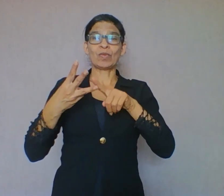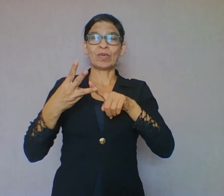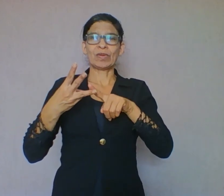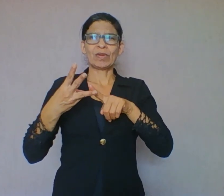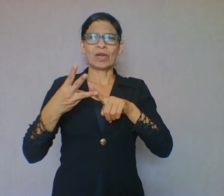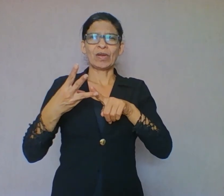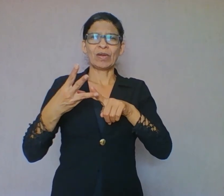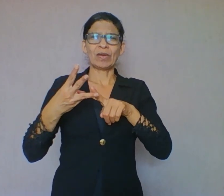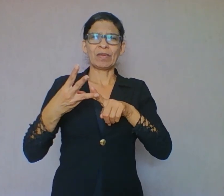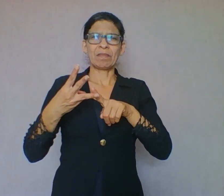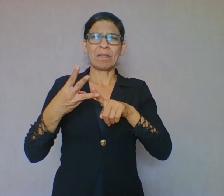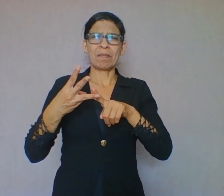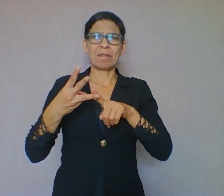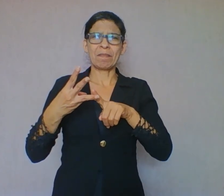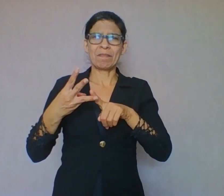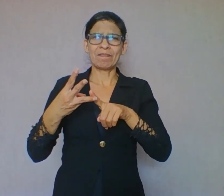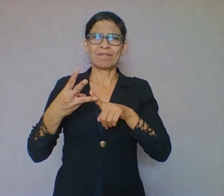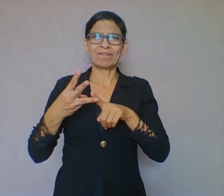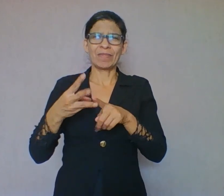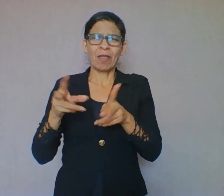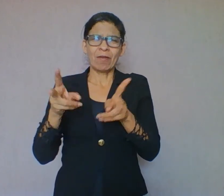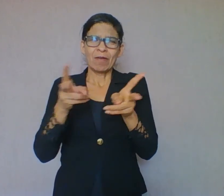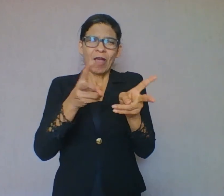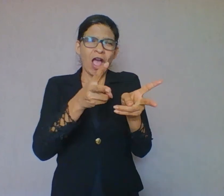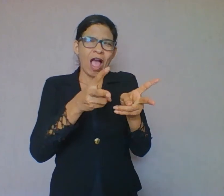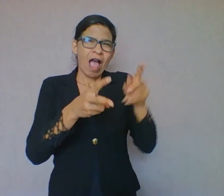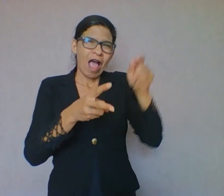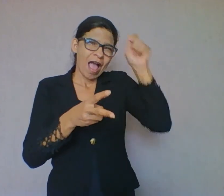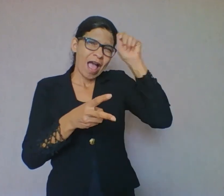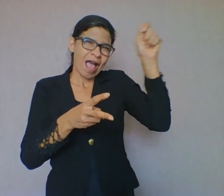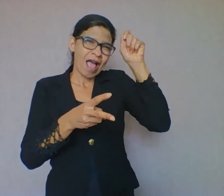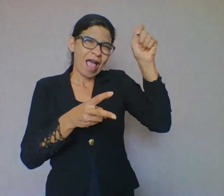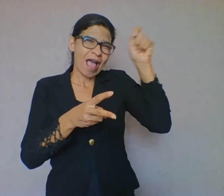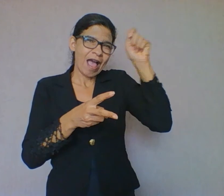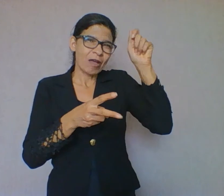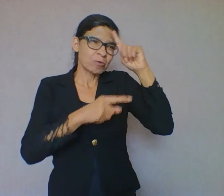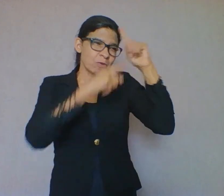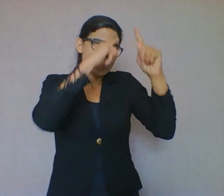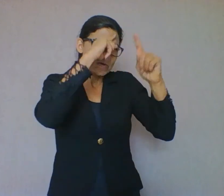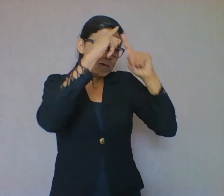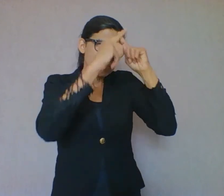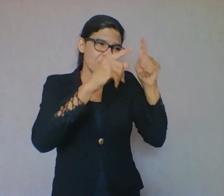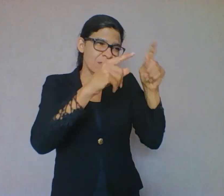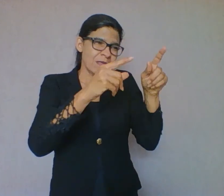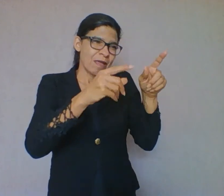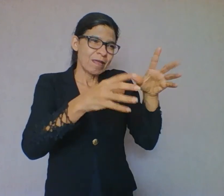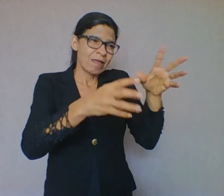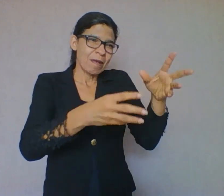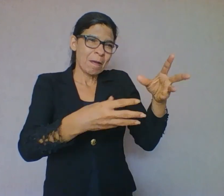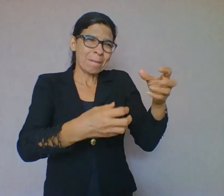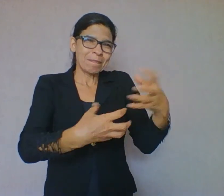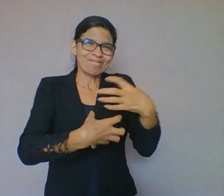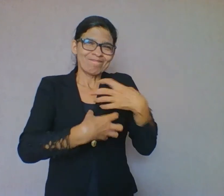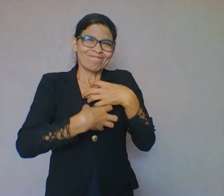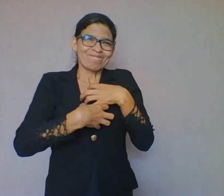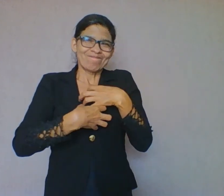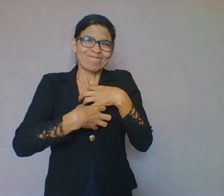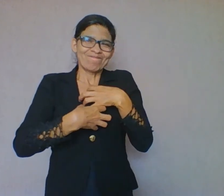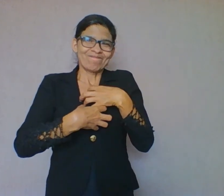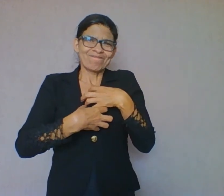apropriar-se das ideias do autor, ou seja, construir conhecimento à revelia do produtor do texto. O último